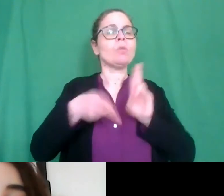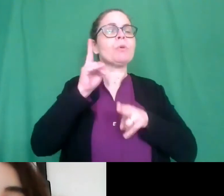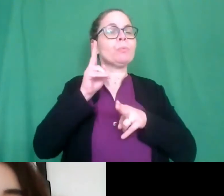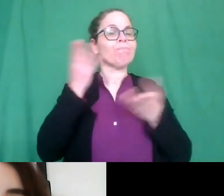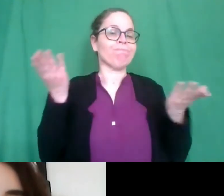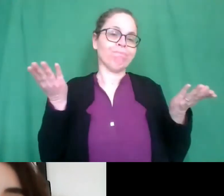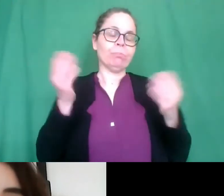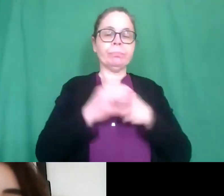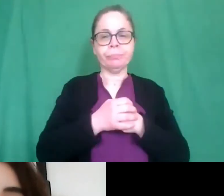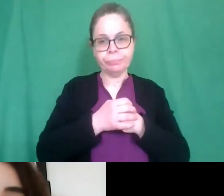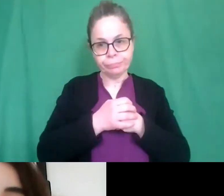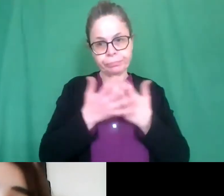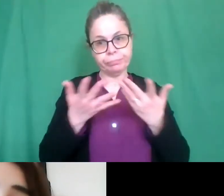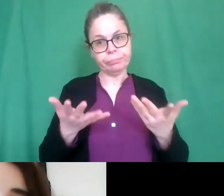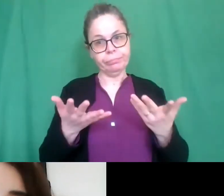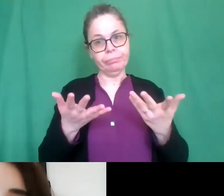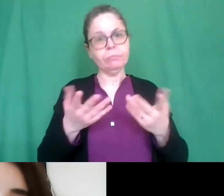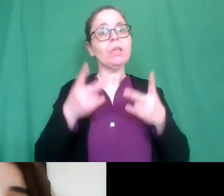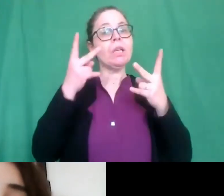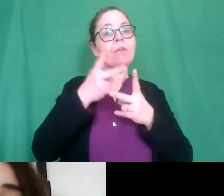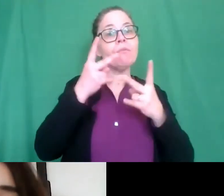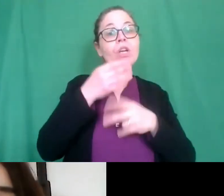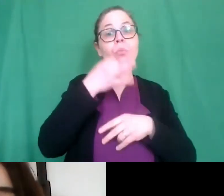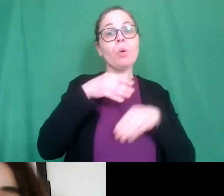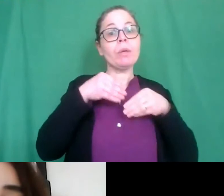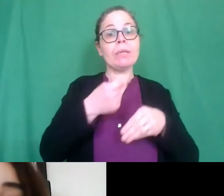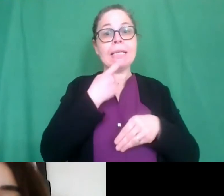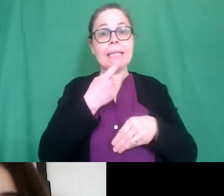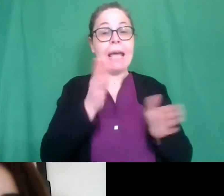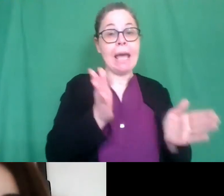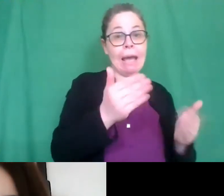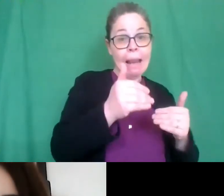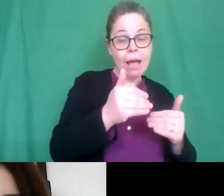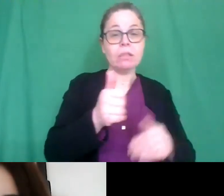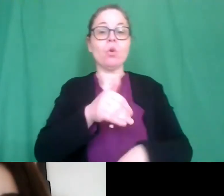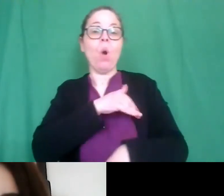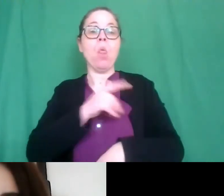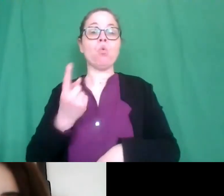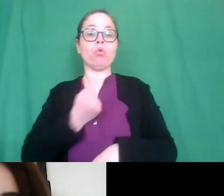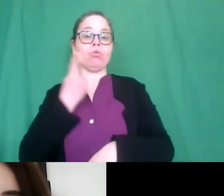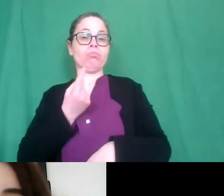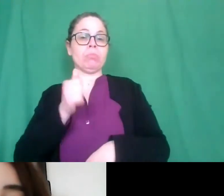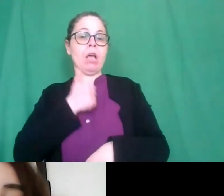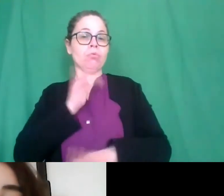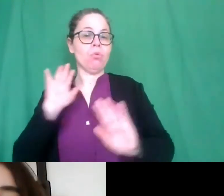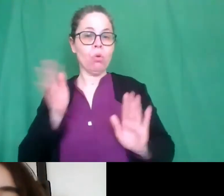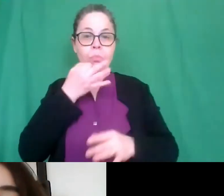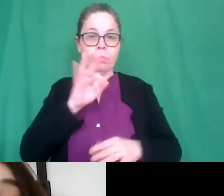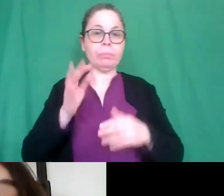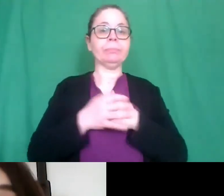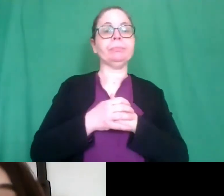la possibilità quindi di partecipare era estesa o al singolo alunno o al gruppo classi delle varie sezioni che vi ho illustrato precedentemente